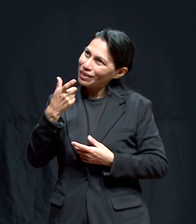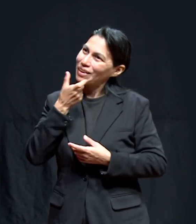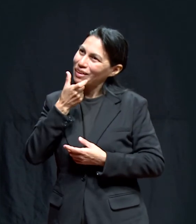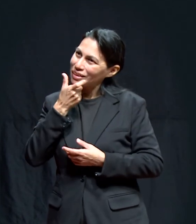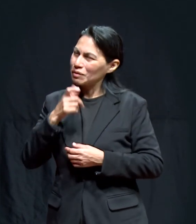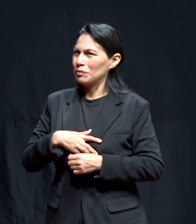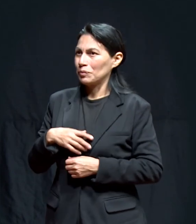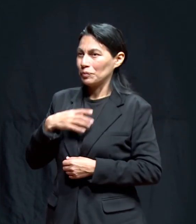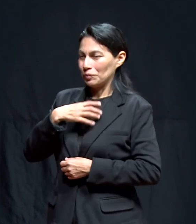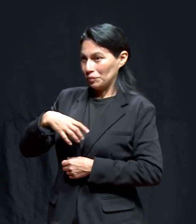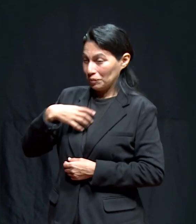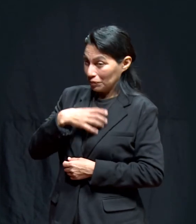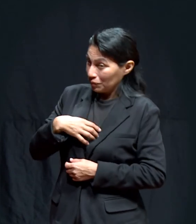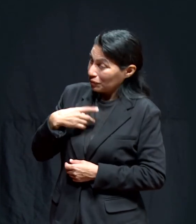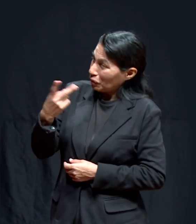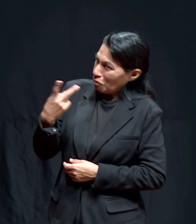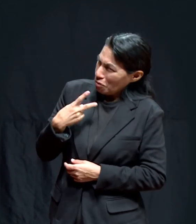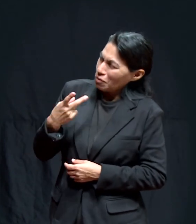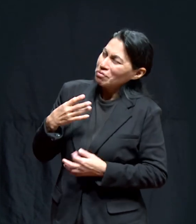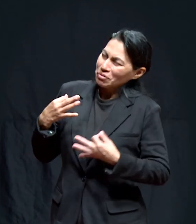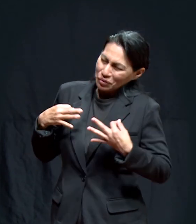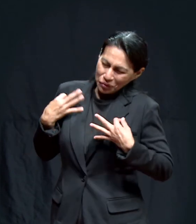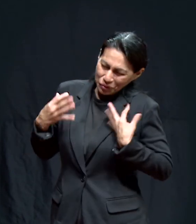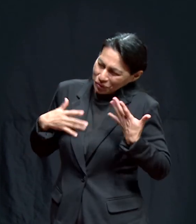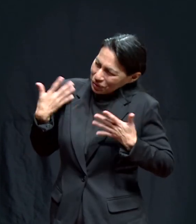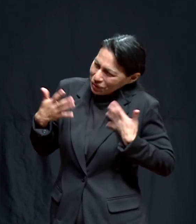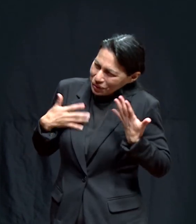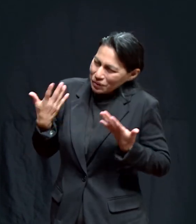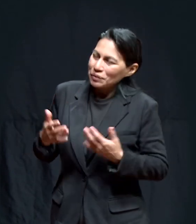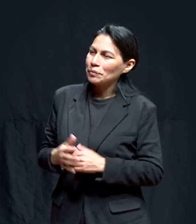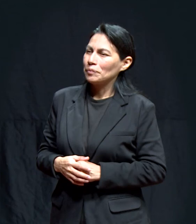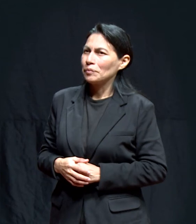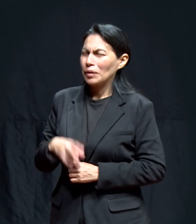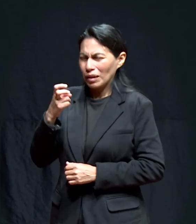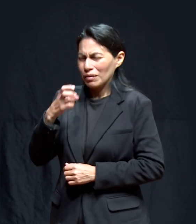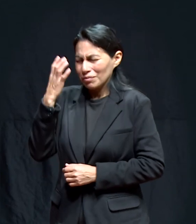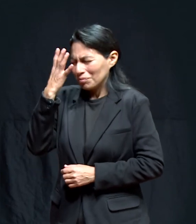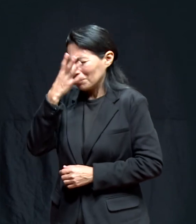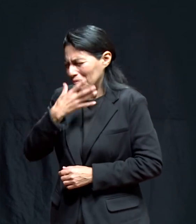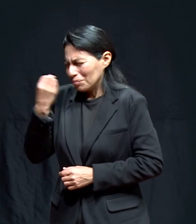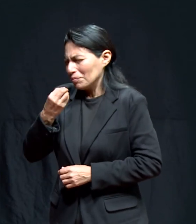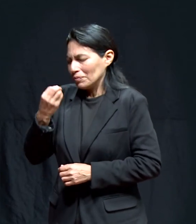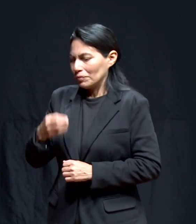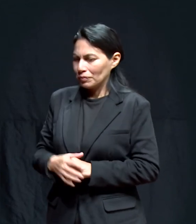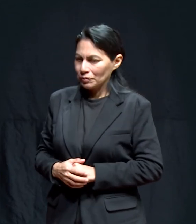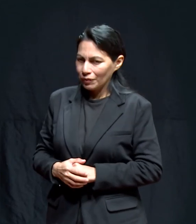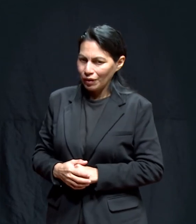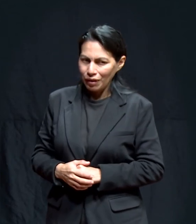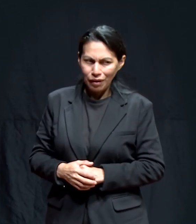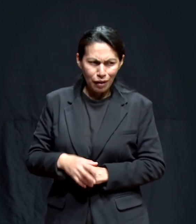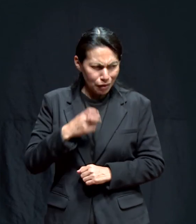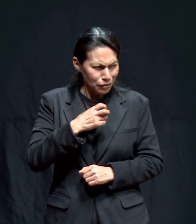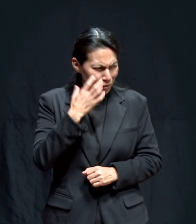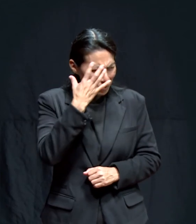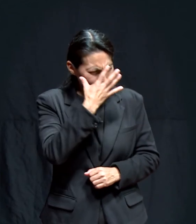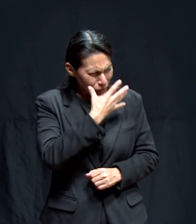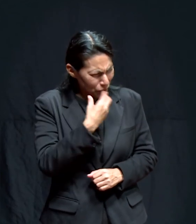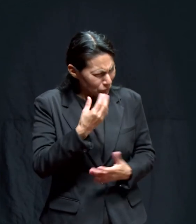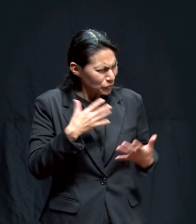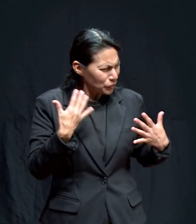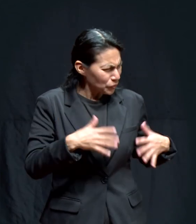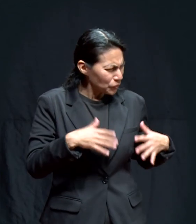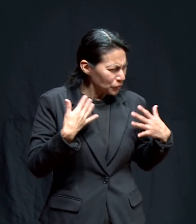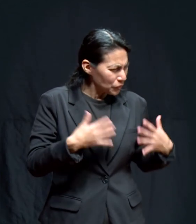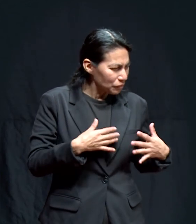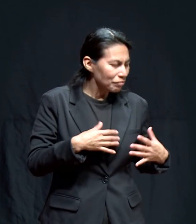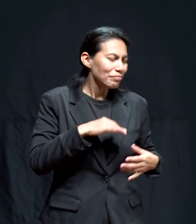si estoy contenta estamos felices los dos si no es algo muy bonito que compañerismo tan